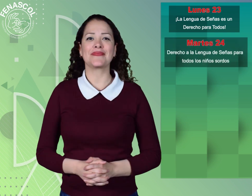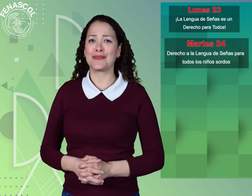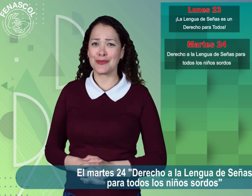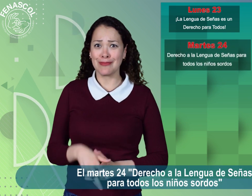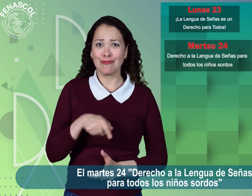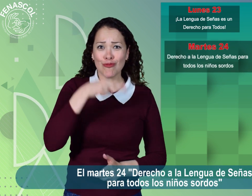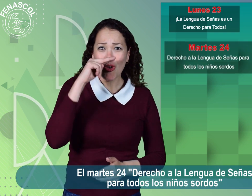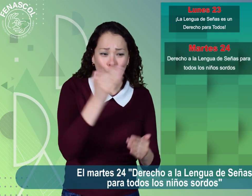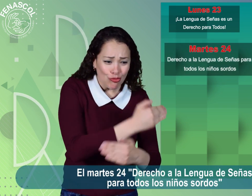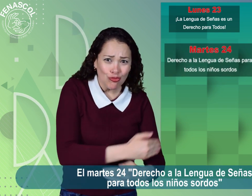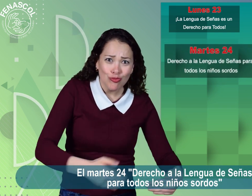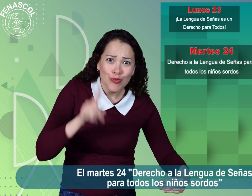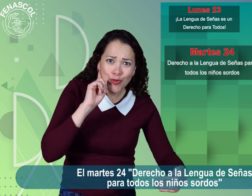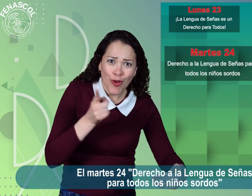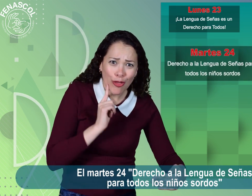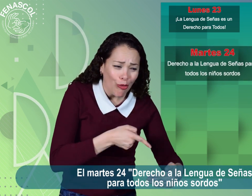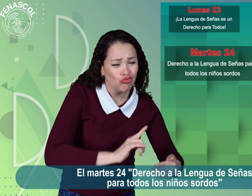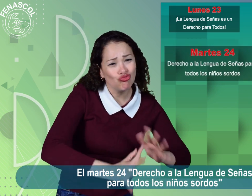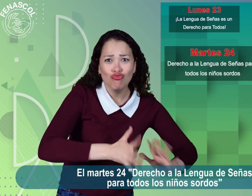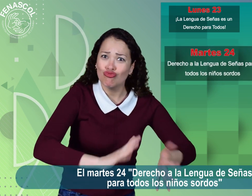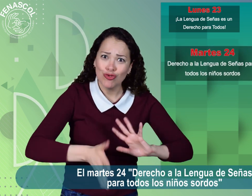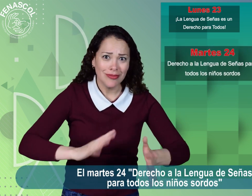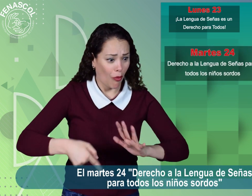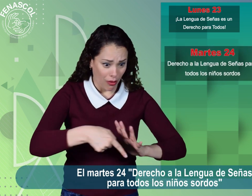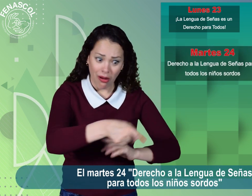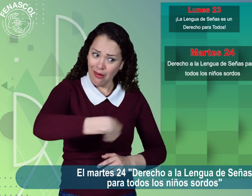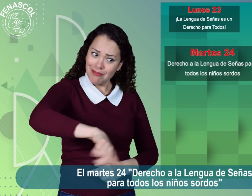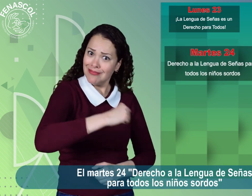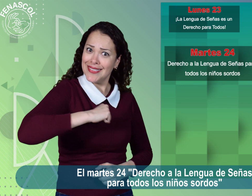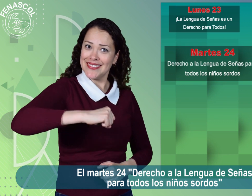Martes 24, Derecho a la lengua de señas para todos los niños sordos.